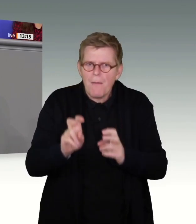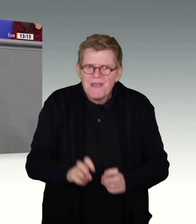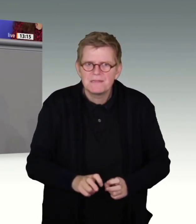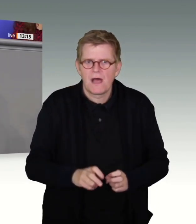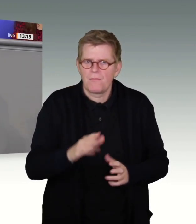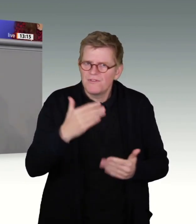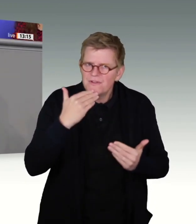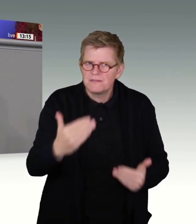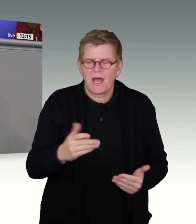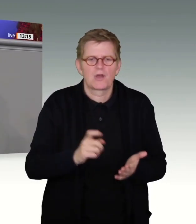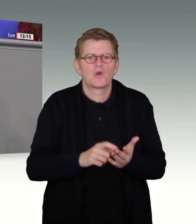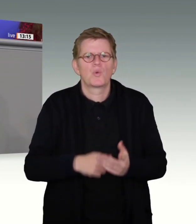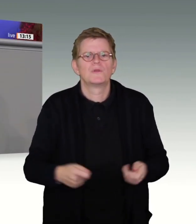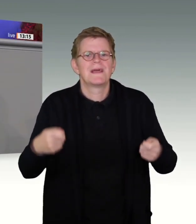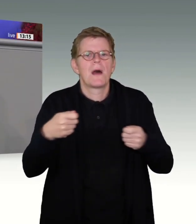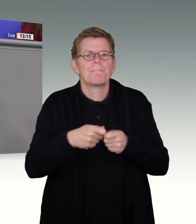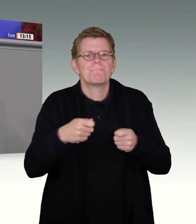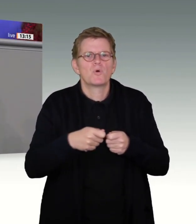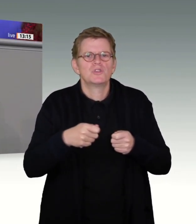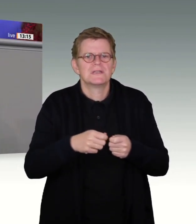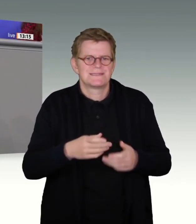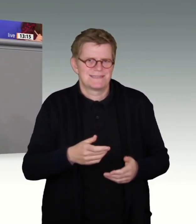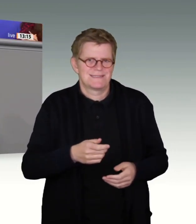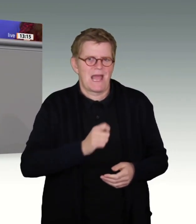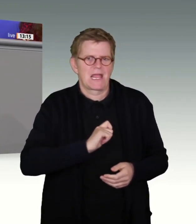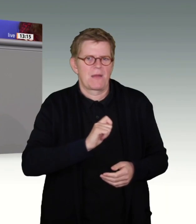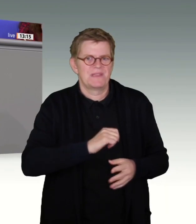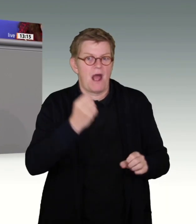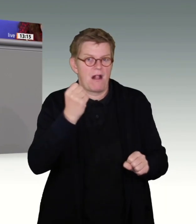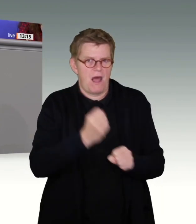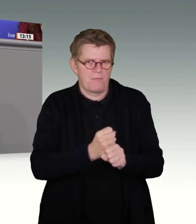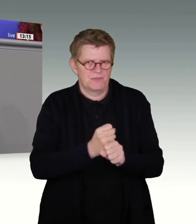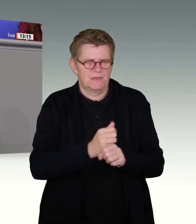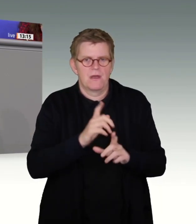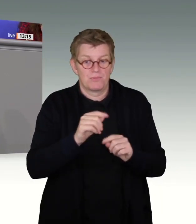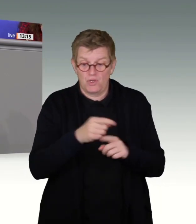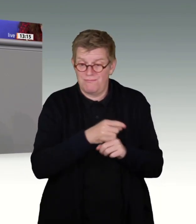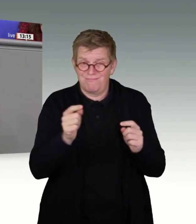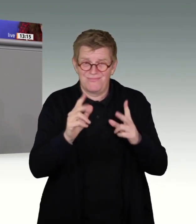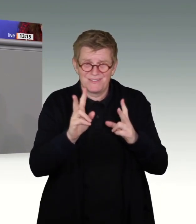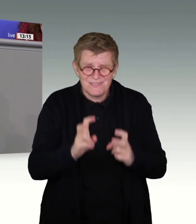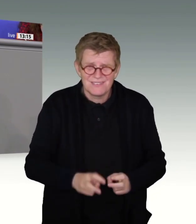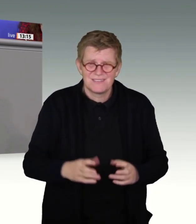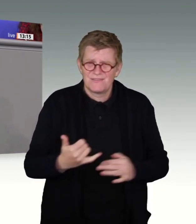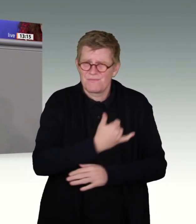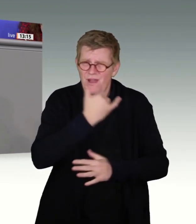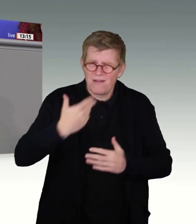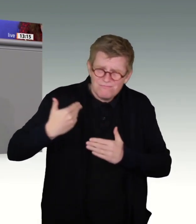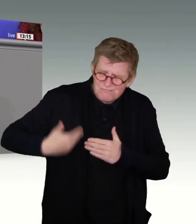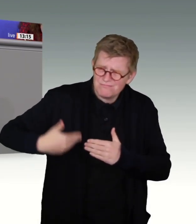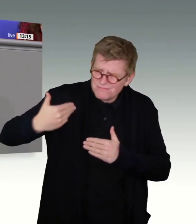das Bundeskriminalamt und die Ermittlerinnen und Ermittler haben in den letzten Jahren Jahr für Jahr die